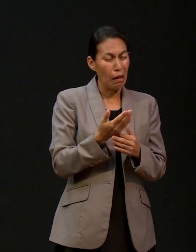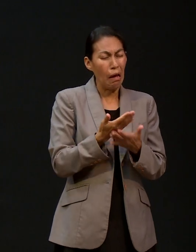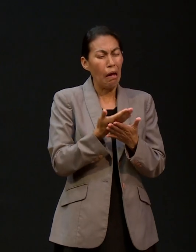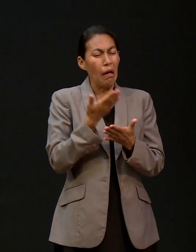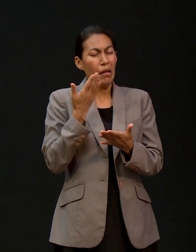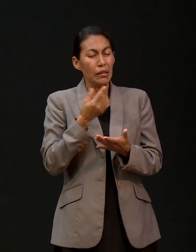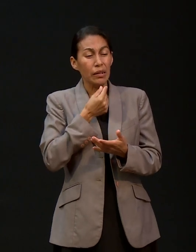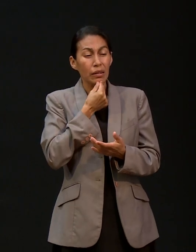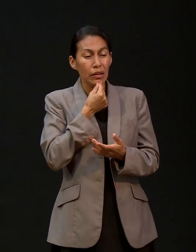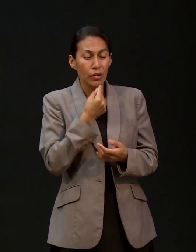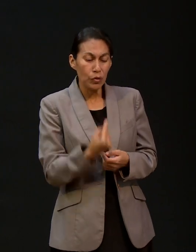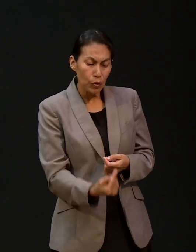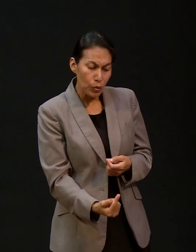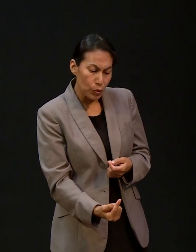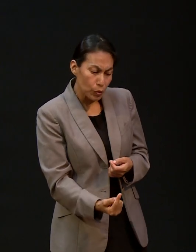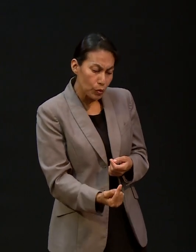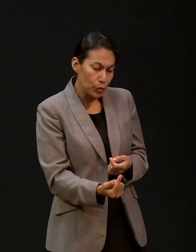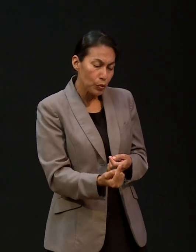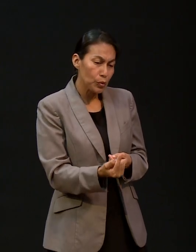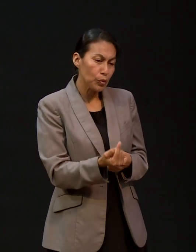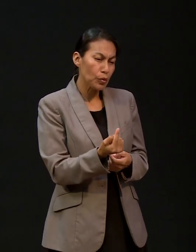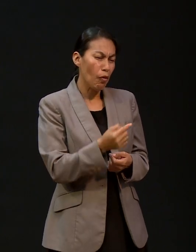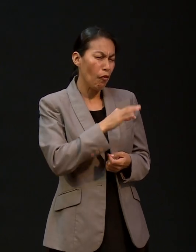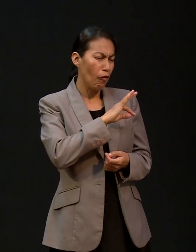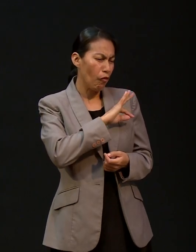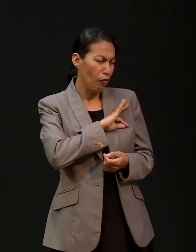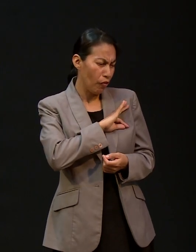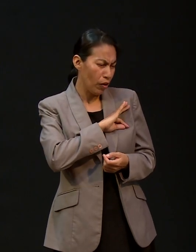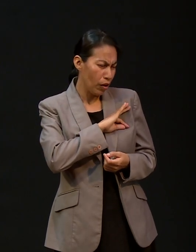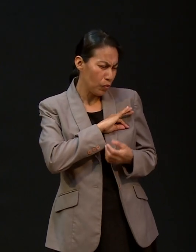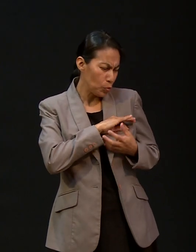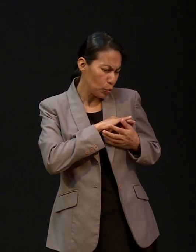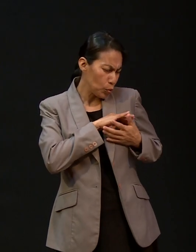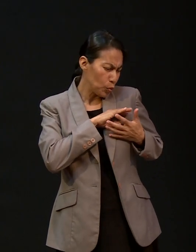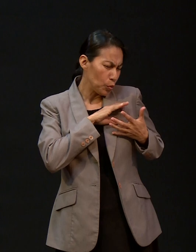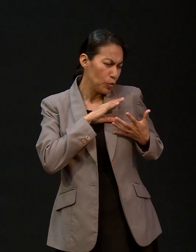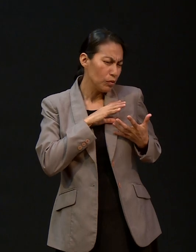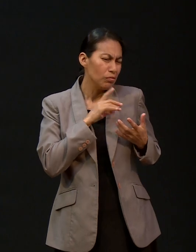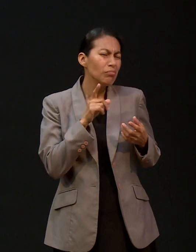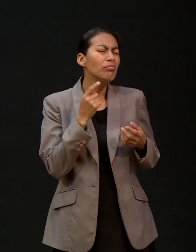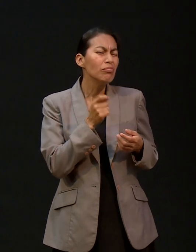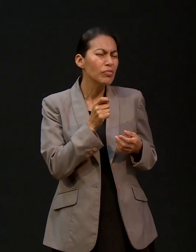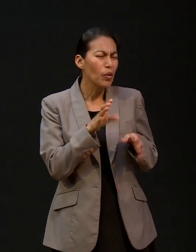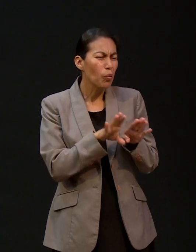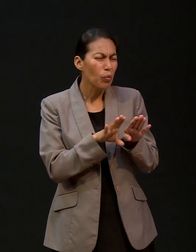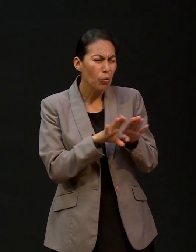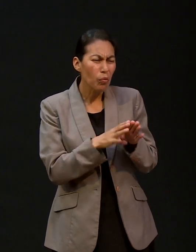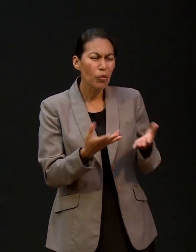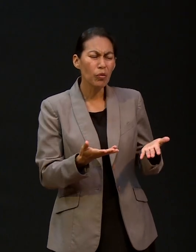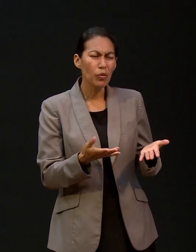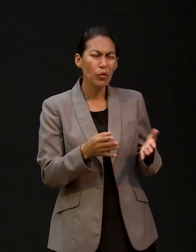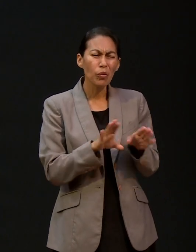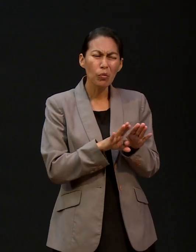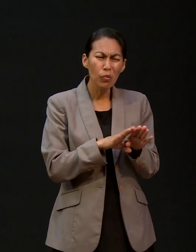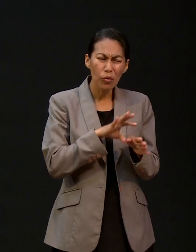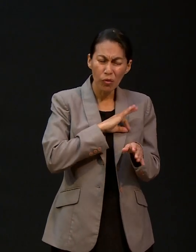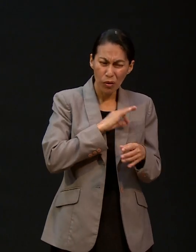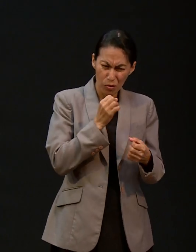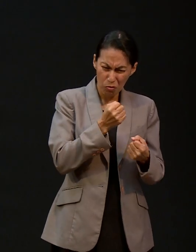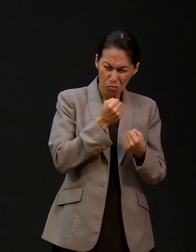tenido cuando eran pequeños. Como aprendieron de la fe y fueron cultivándola. La fe llega a